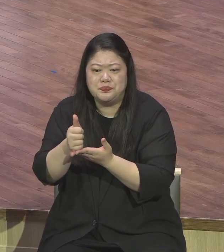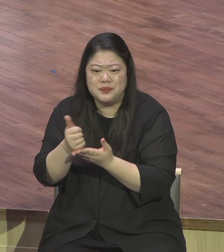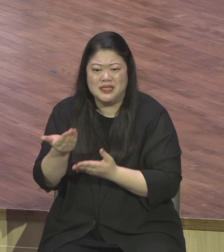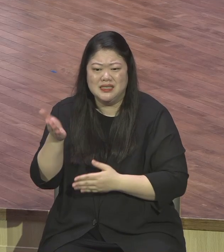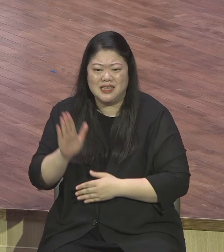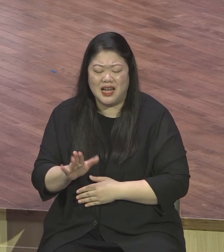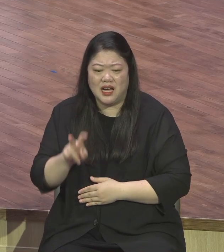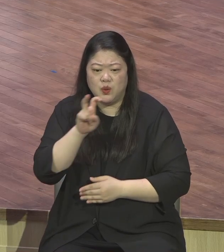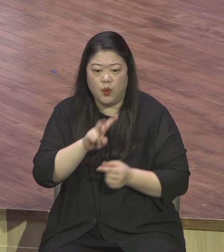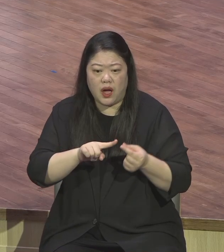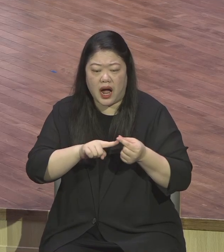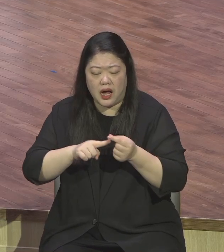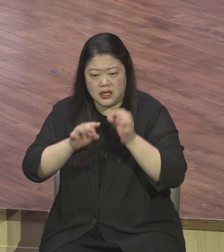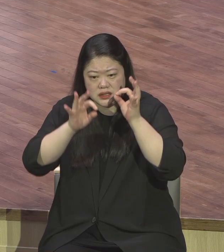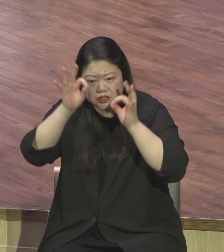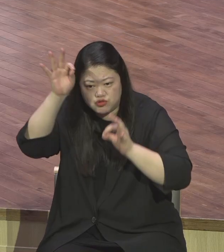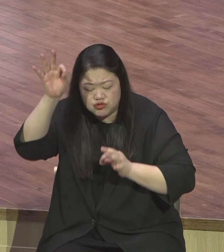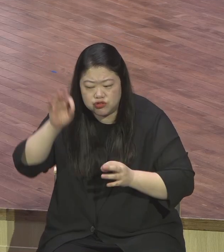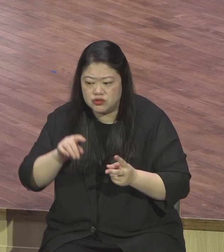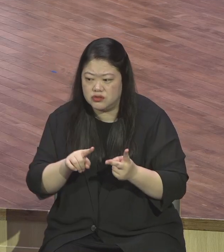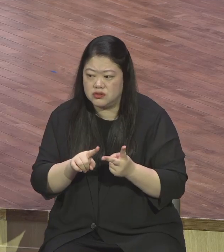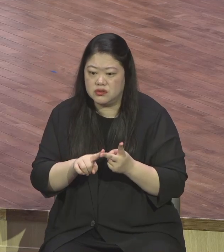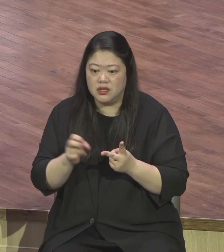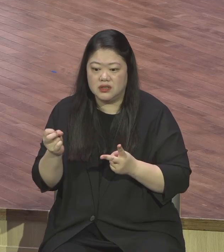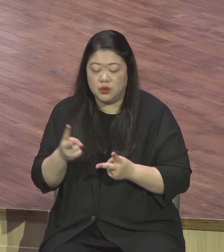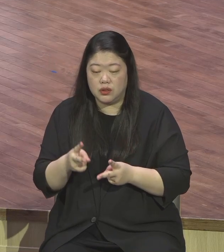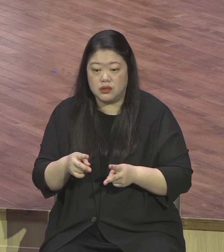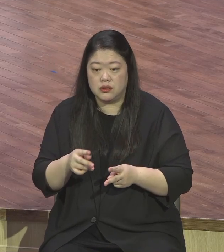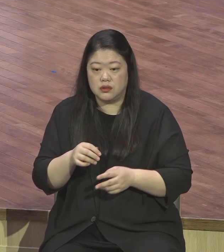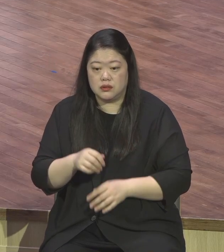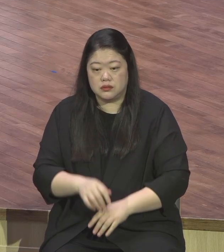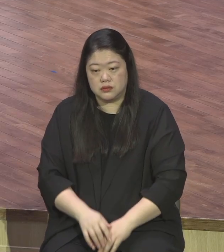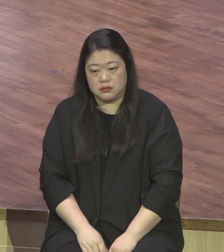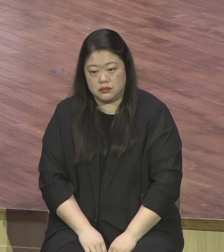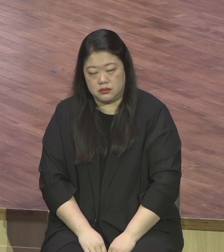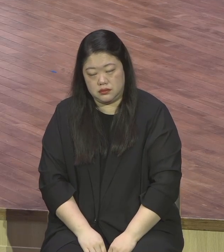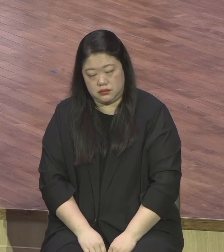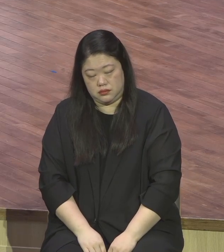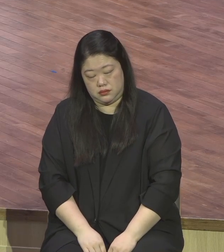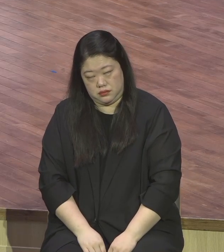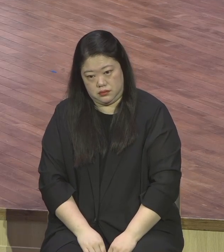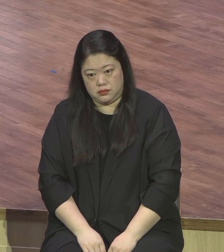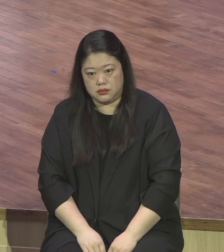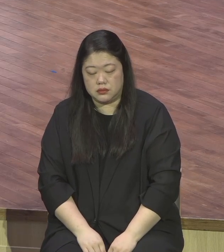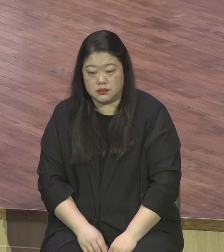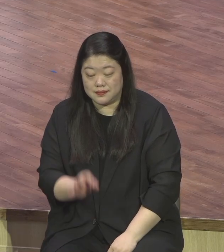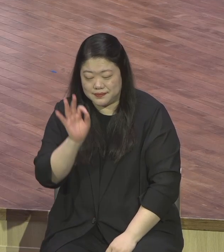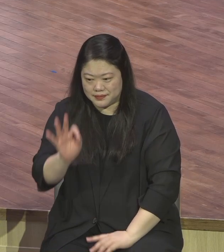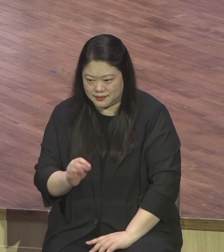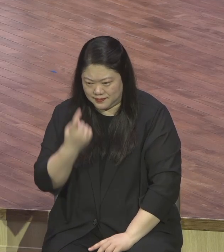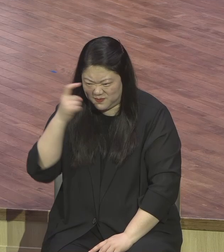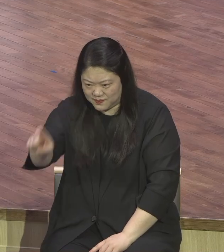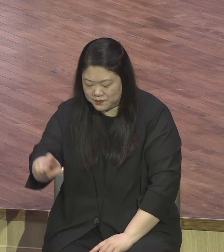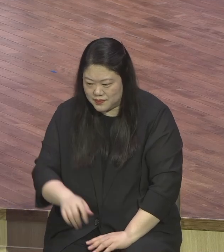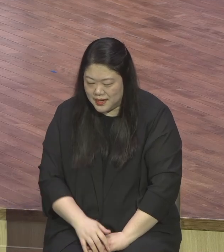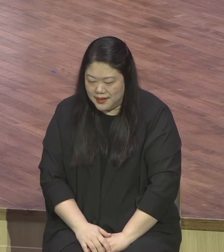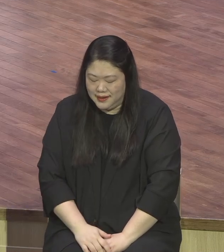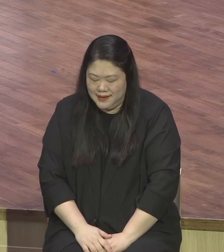그 아침에 나왔던 찬양을 좀 부드럽게 참 인도를 해야 된다 처음부터 막 그것도 기가 막히고 앉았는데